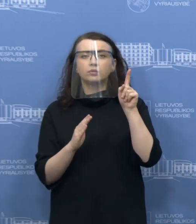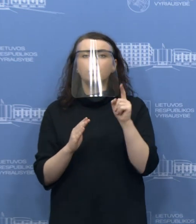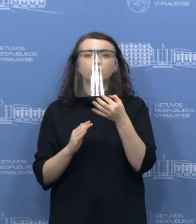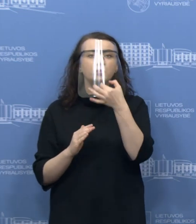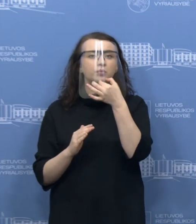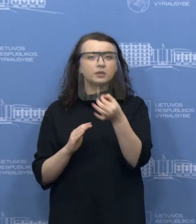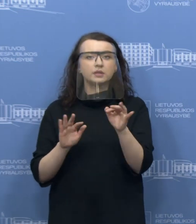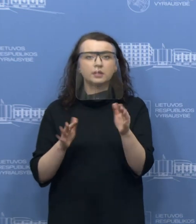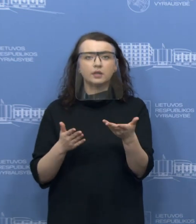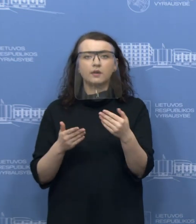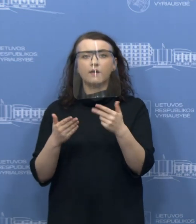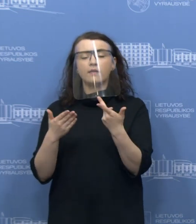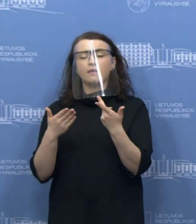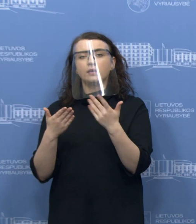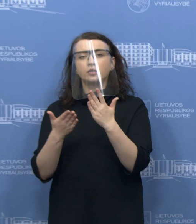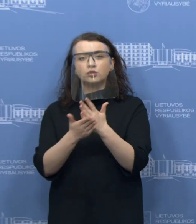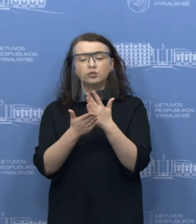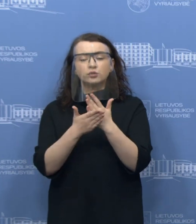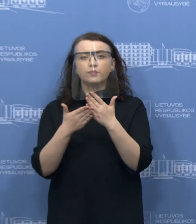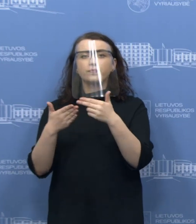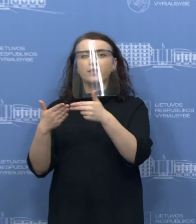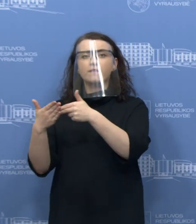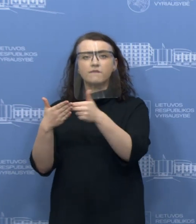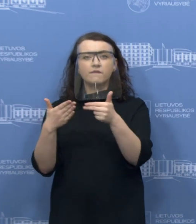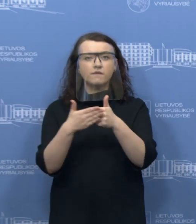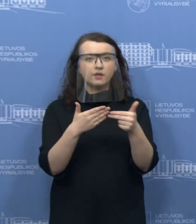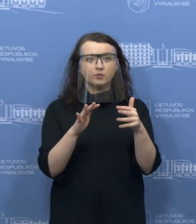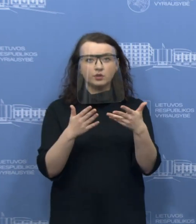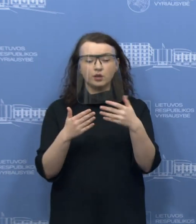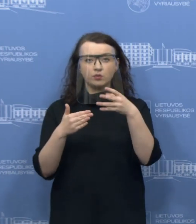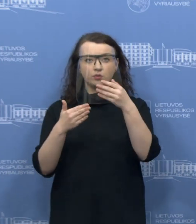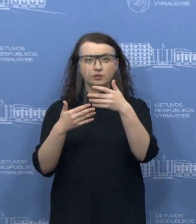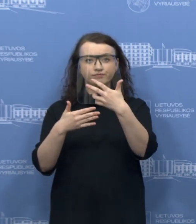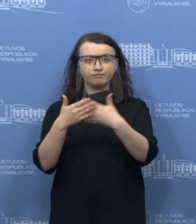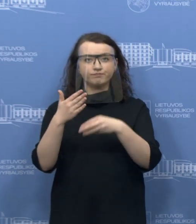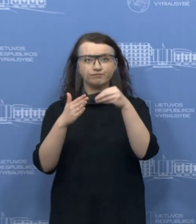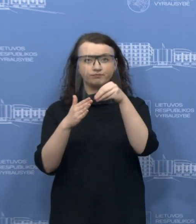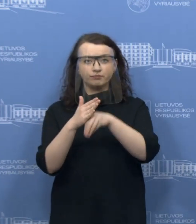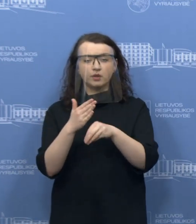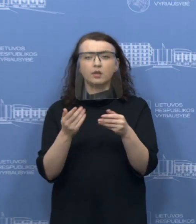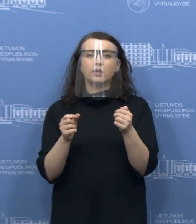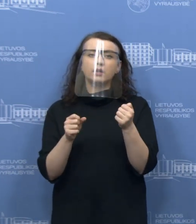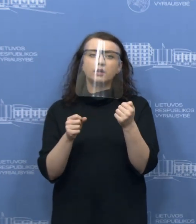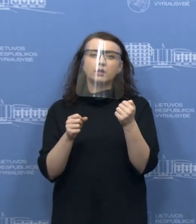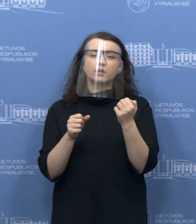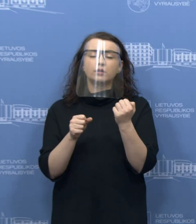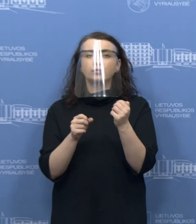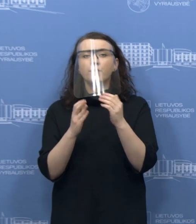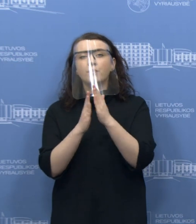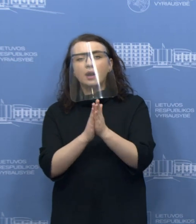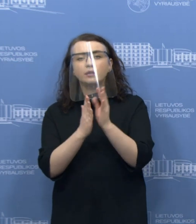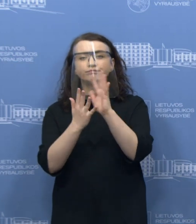kad įmonėms, kurios yra sąraše, iki ekstremalios situacijos pabaigos nereikia rašyti jokių